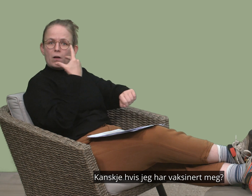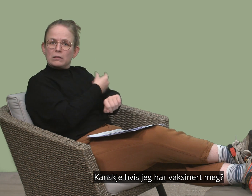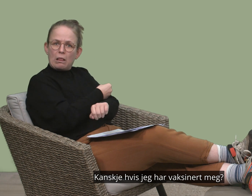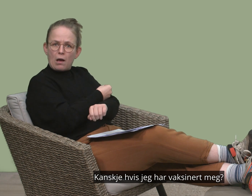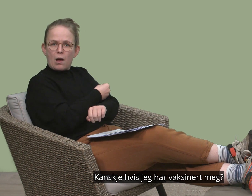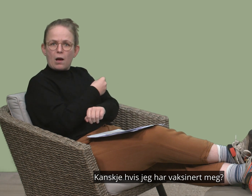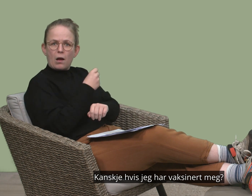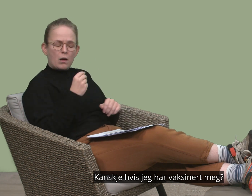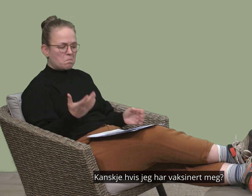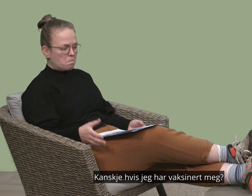Kanskje hvis jeg har vaksinert meg?